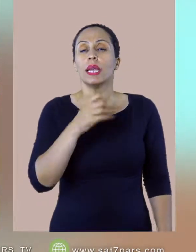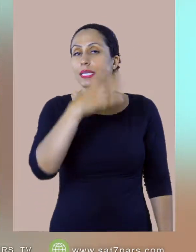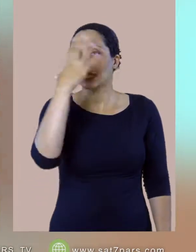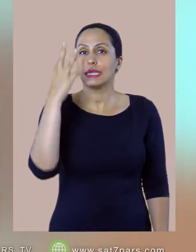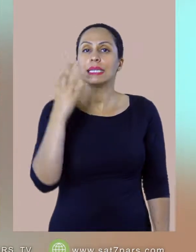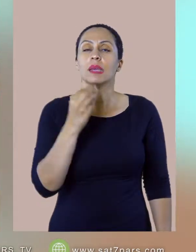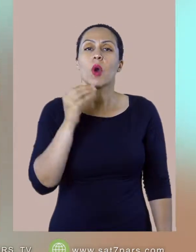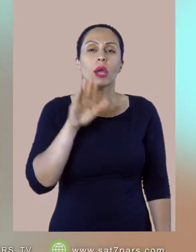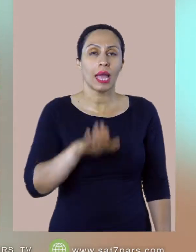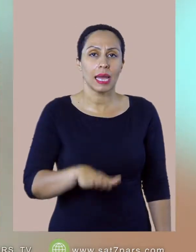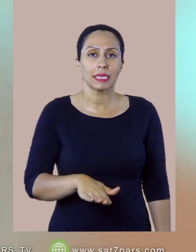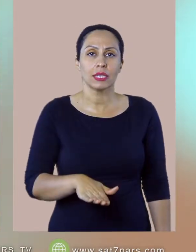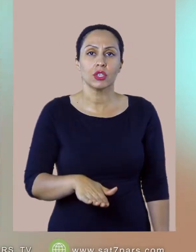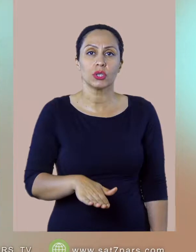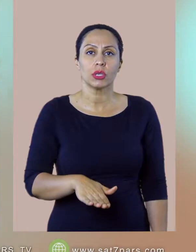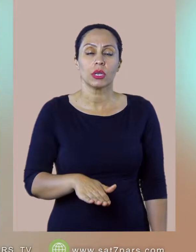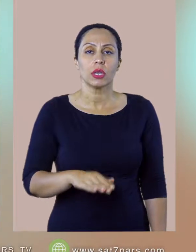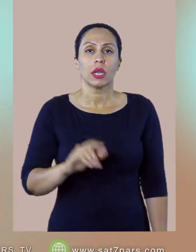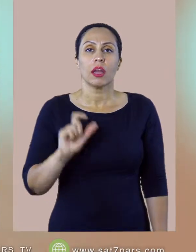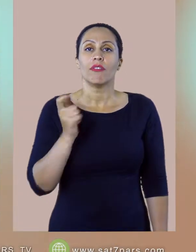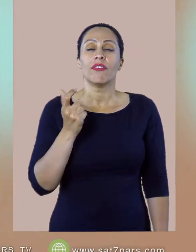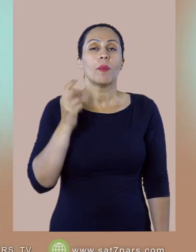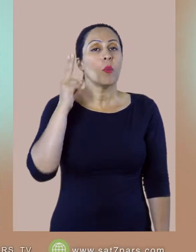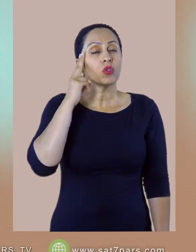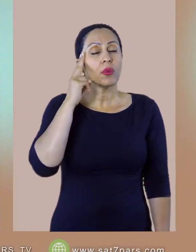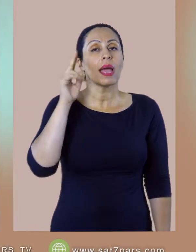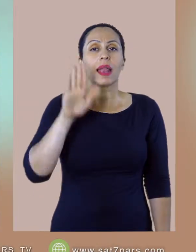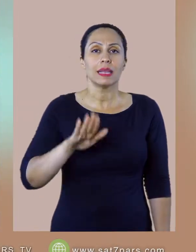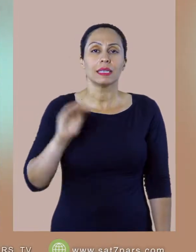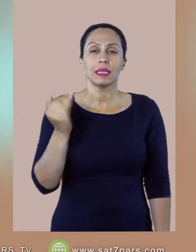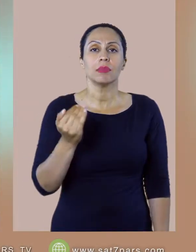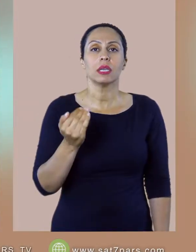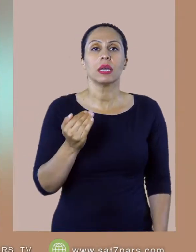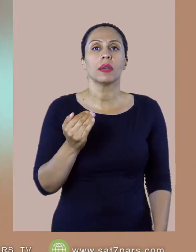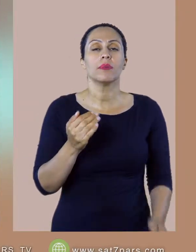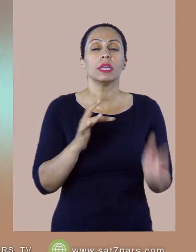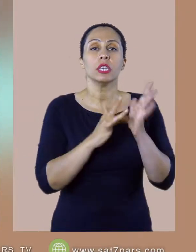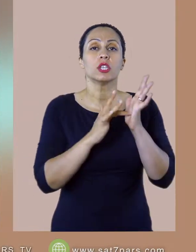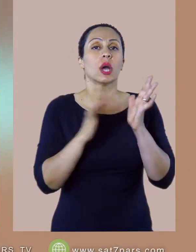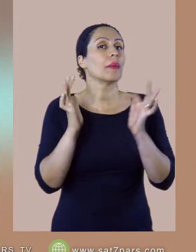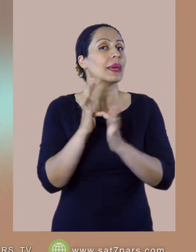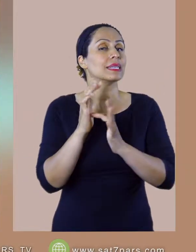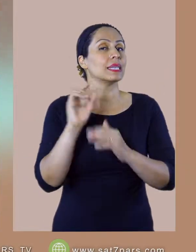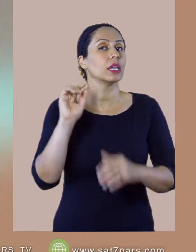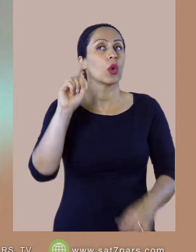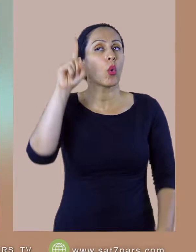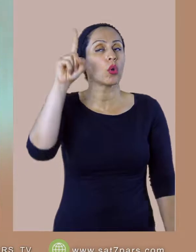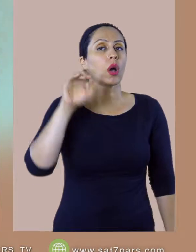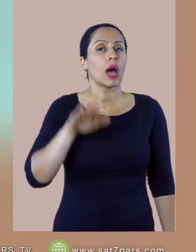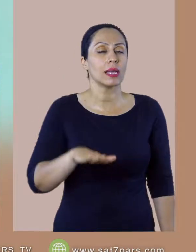که ما میتونیم روی این وعده بیستیم و ایفنیان کامل داشته باشیم که ایسای مسیح که خداوند هست این